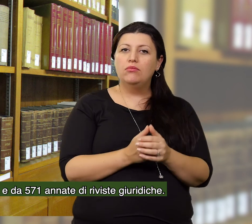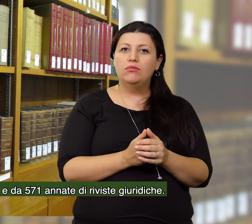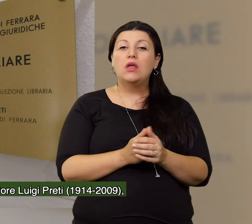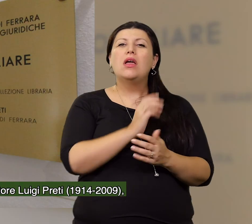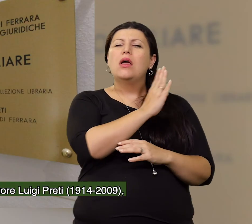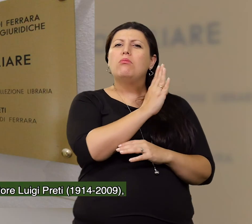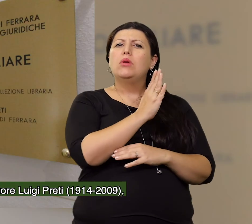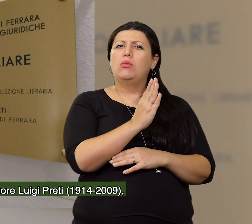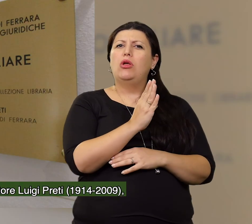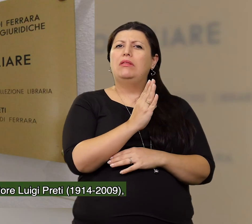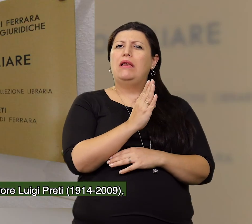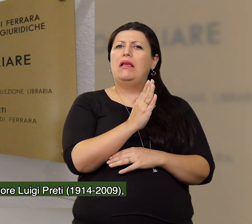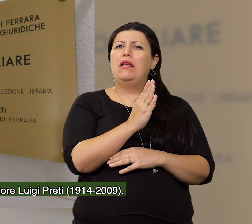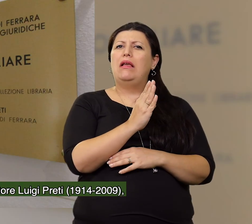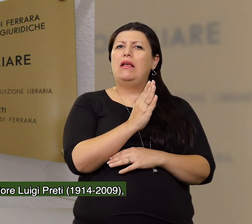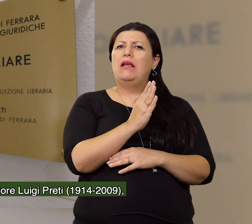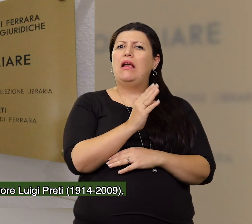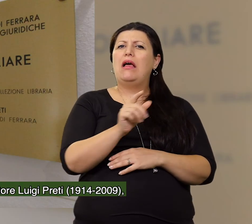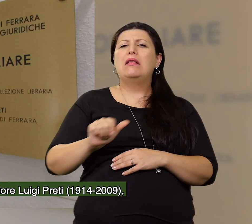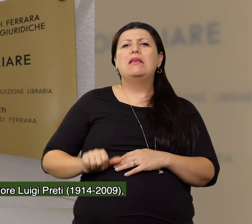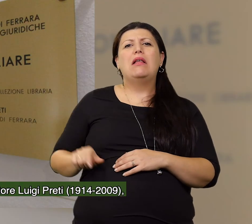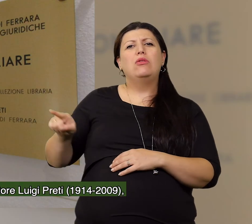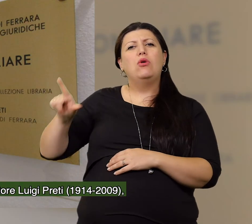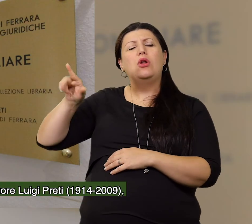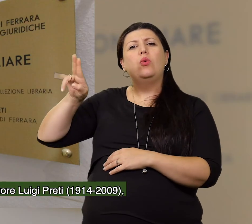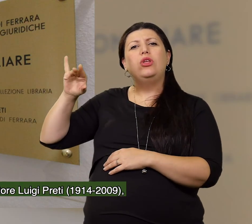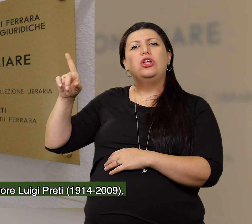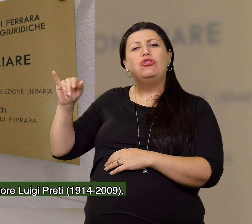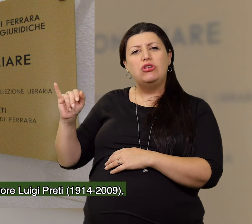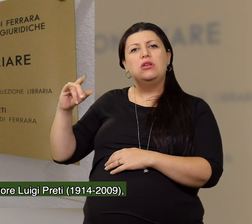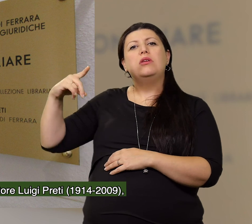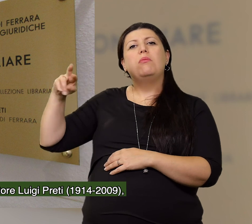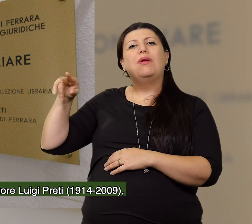La biblioteca del senatore Luigi Preti,